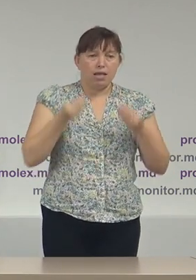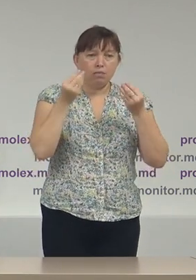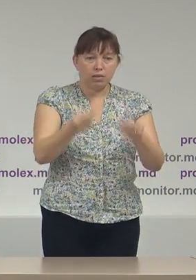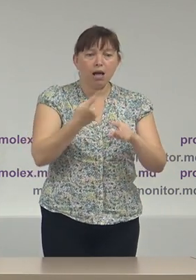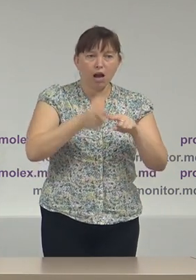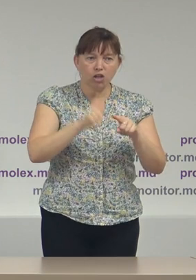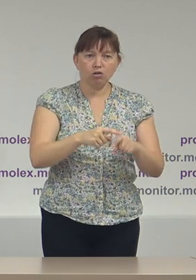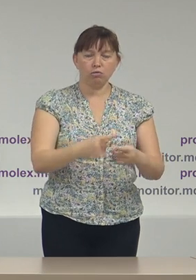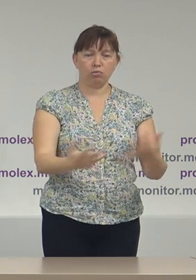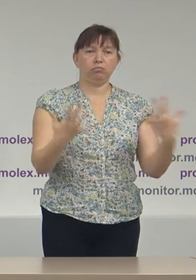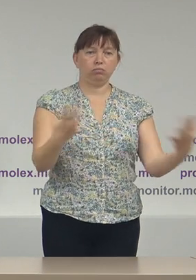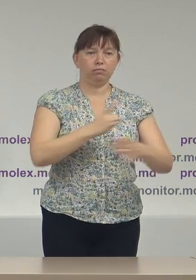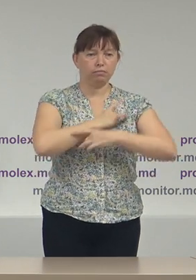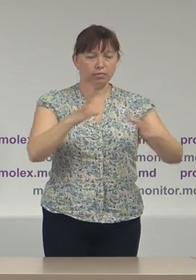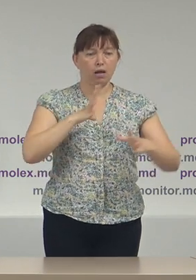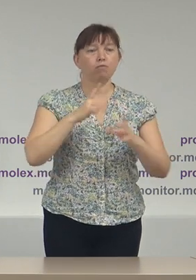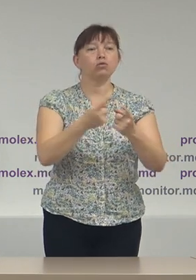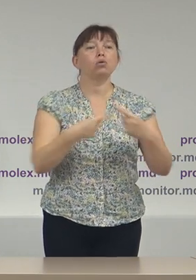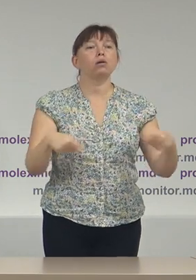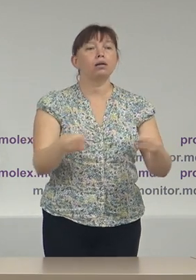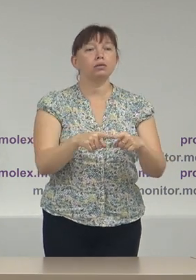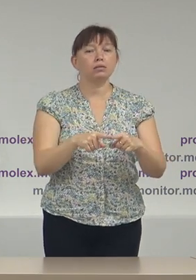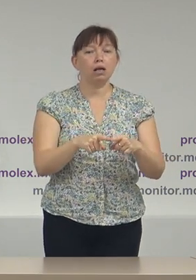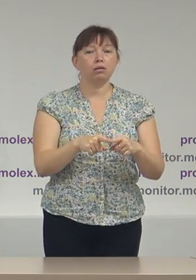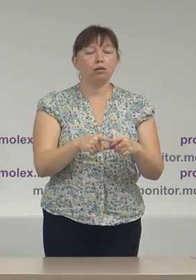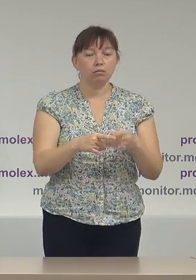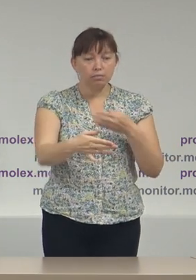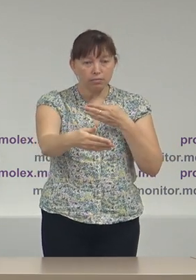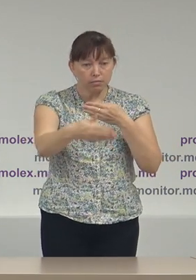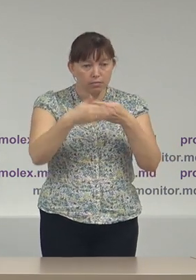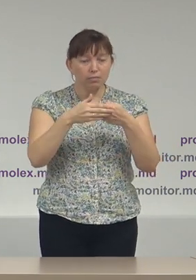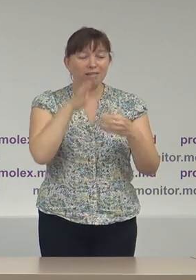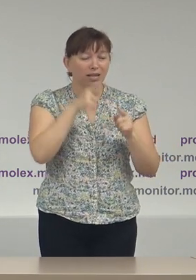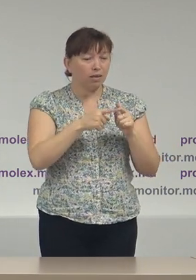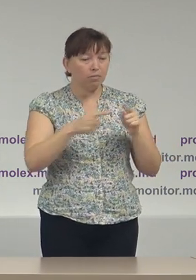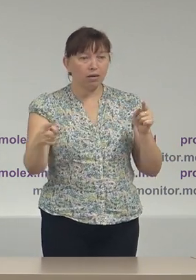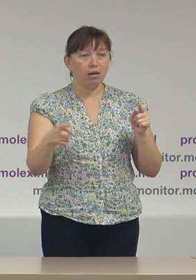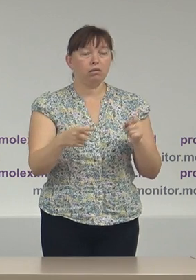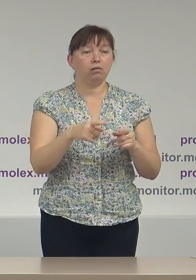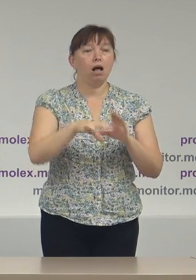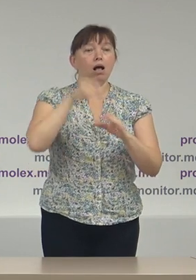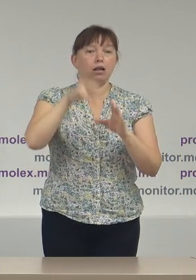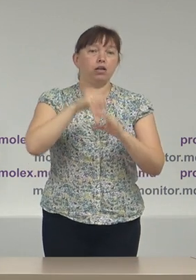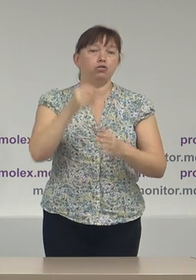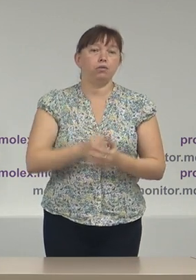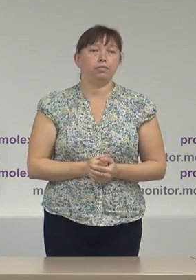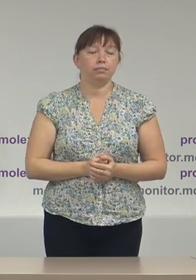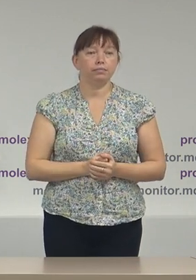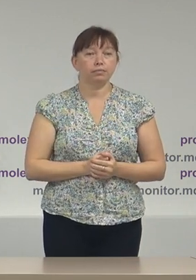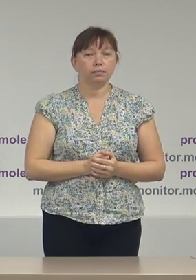acestora a fost organizată în perioada imediat apropiată de